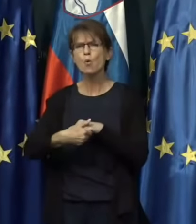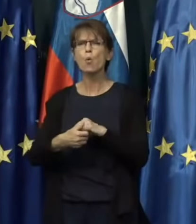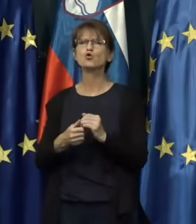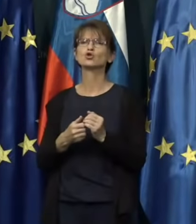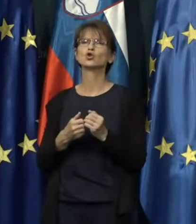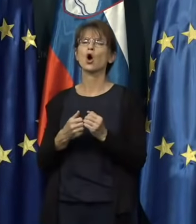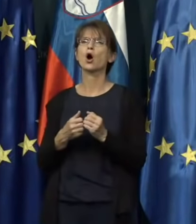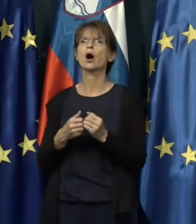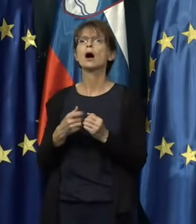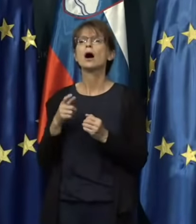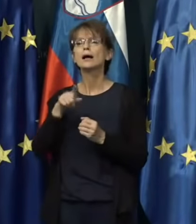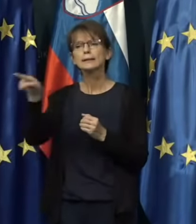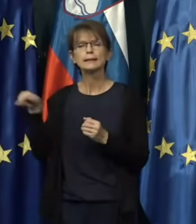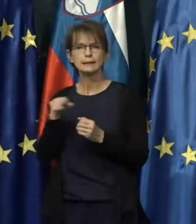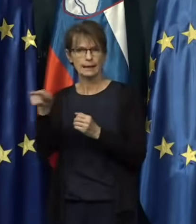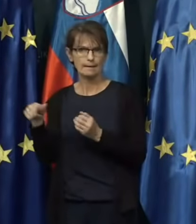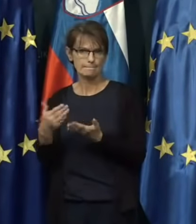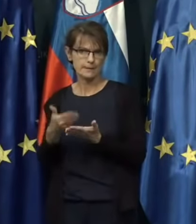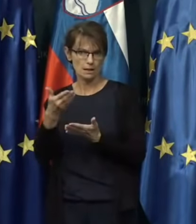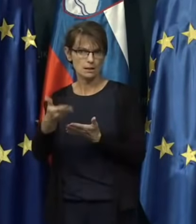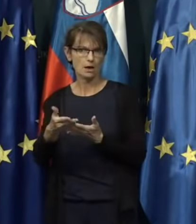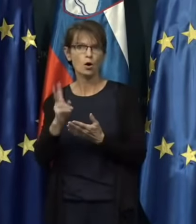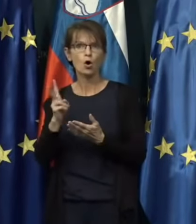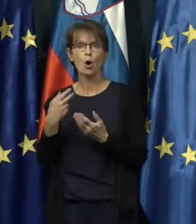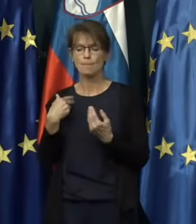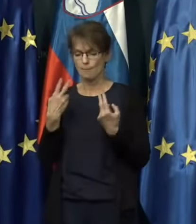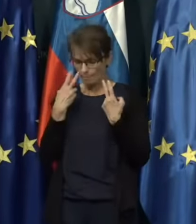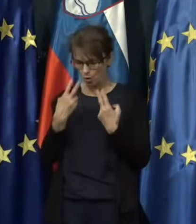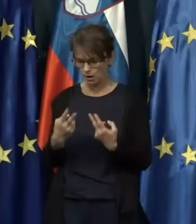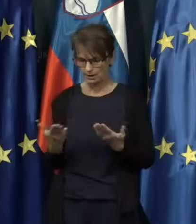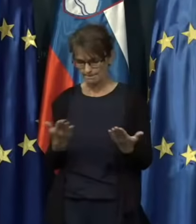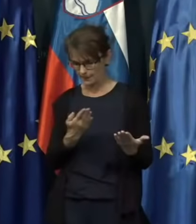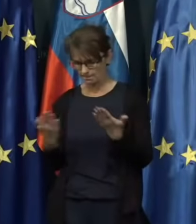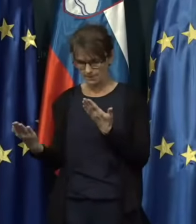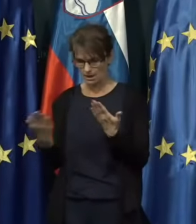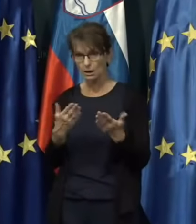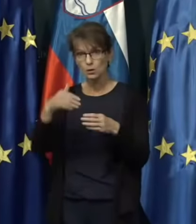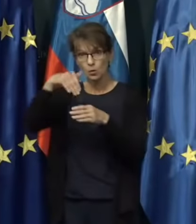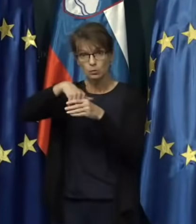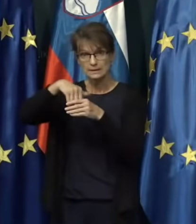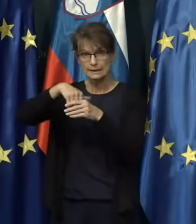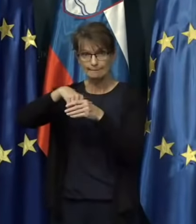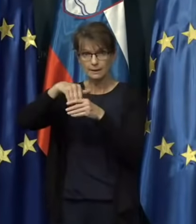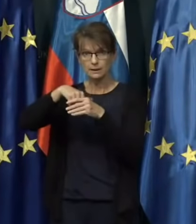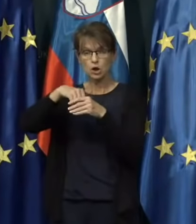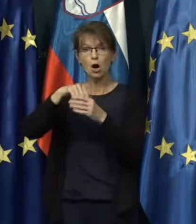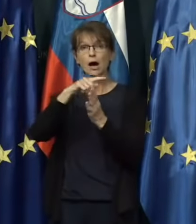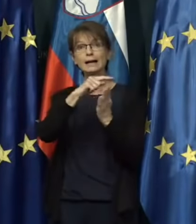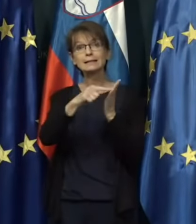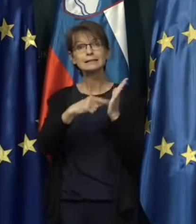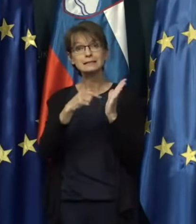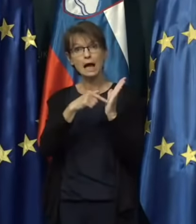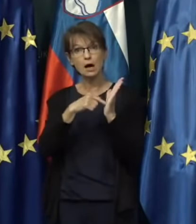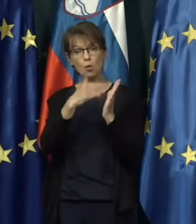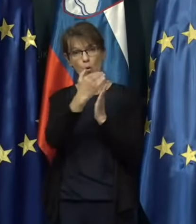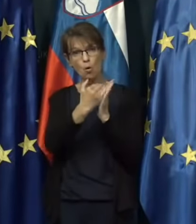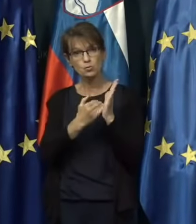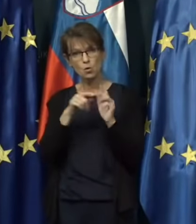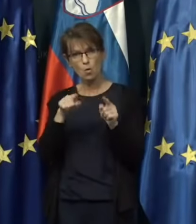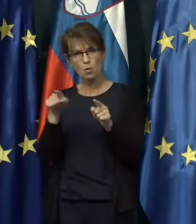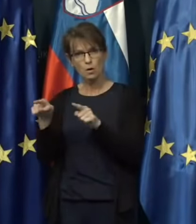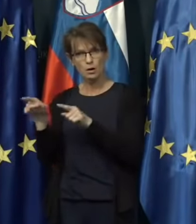predlagateljev, ko pogledamo primerjalno vsebino zakonov, da bodo začutili